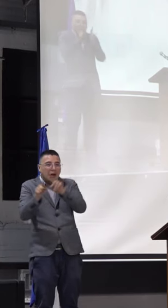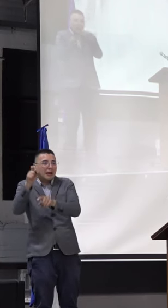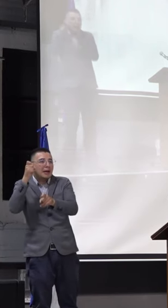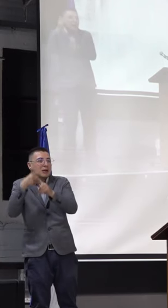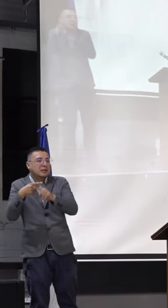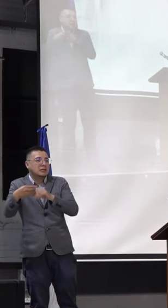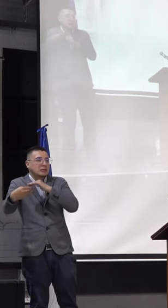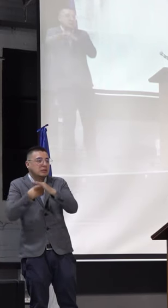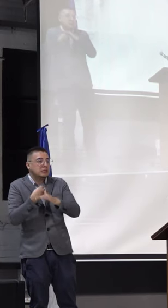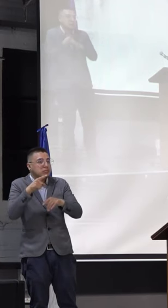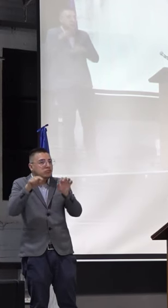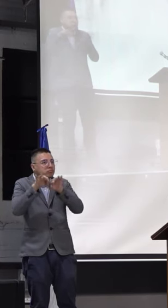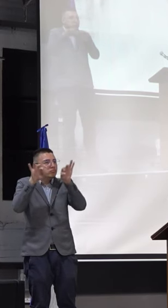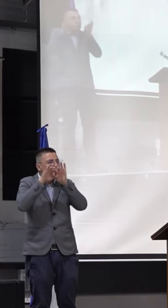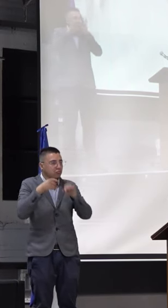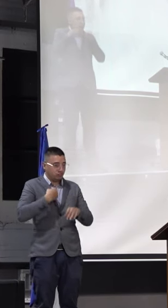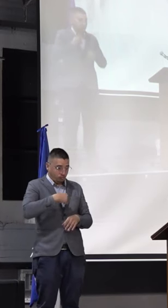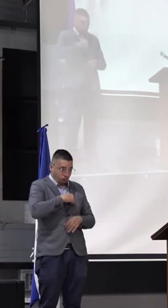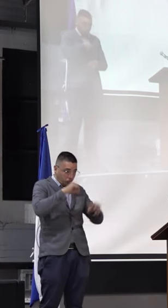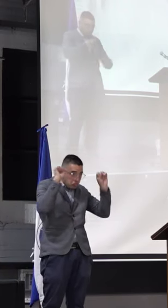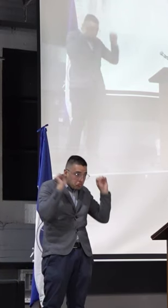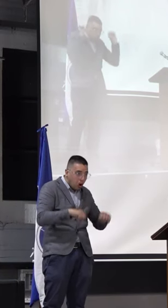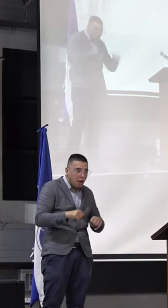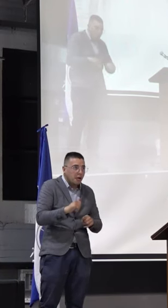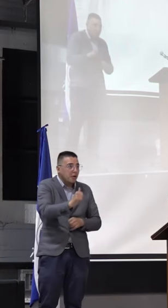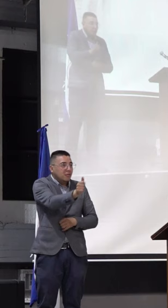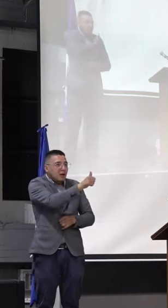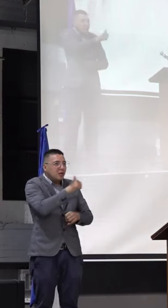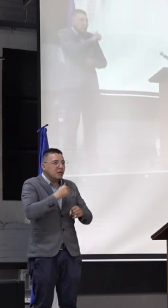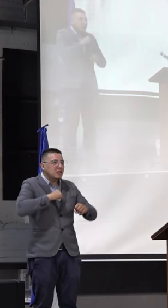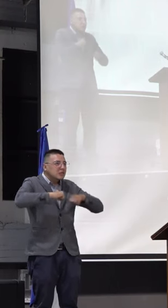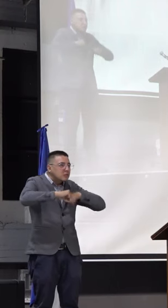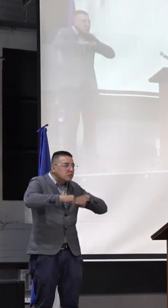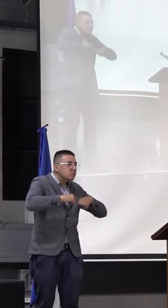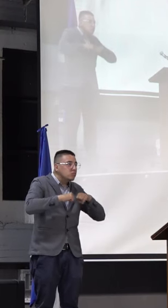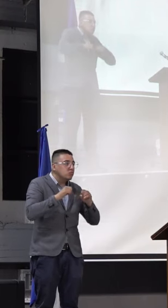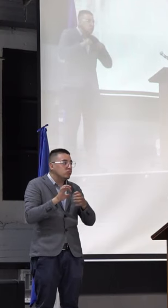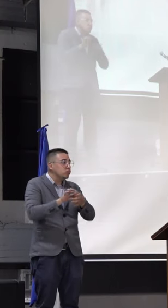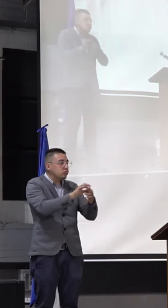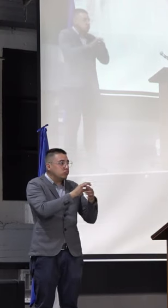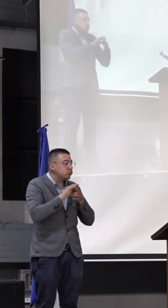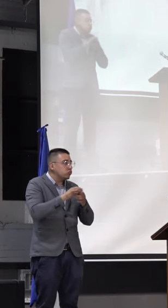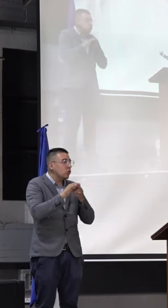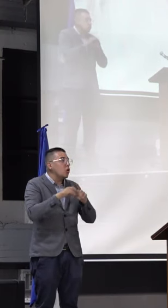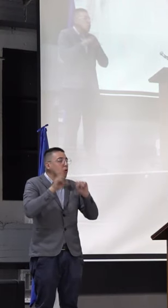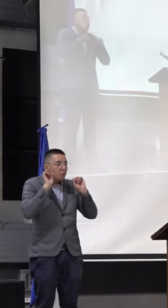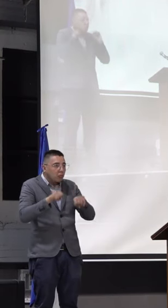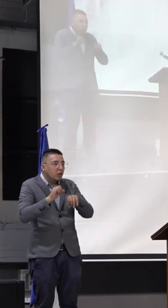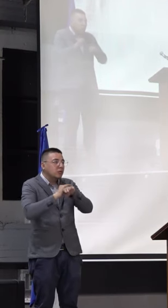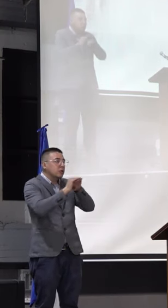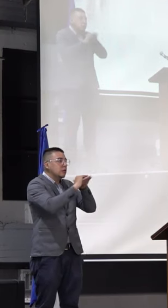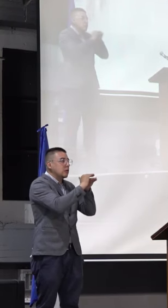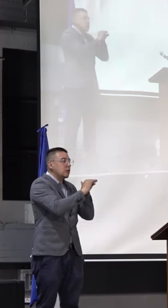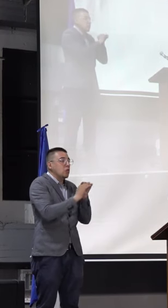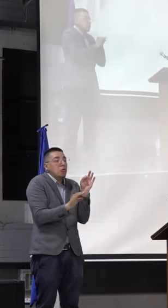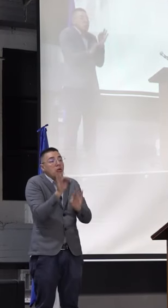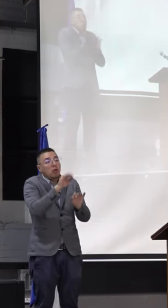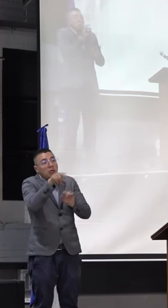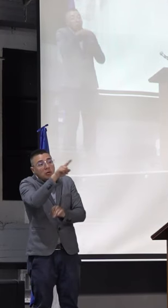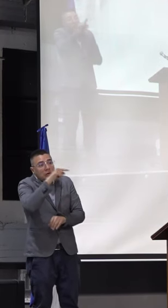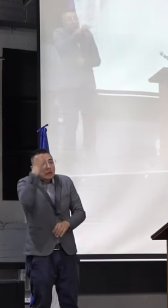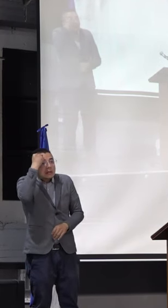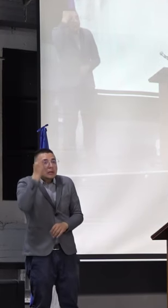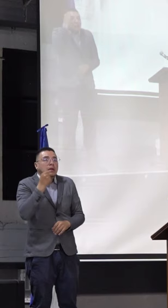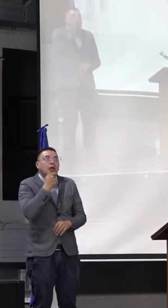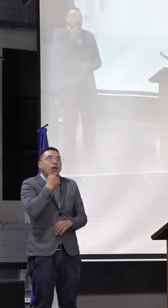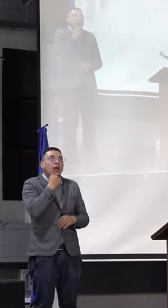otros espacios, si lo podemos hacer, si nos motivamos nosotros, compañeras de química, podemos invitar a las demás facultades, o de pronto alguno de ustedes después diga,